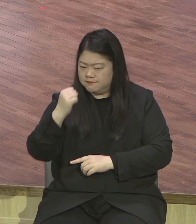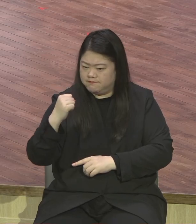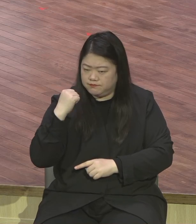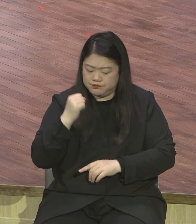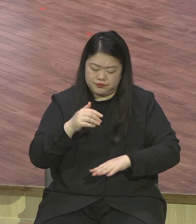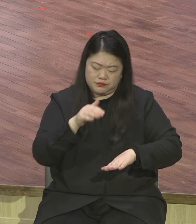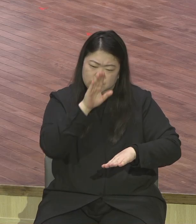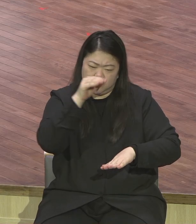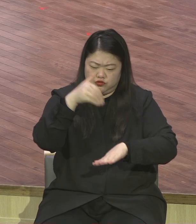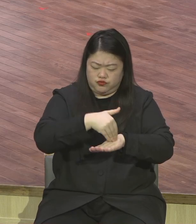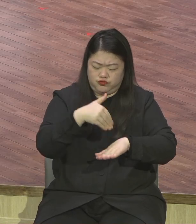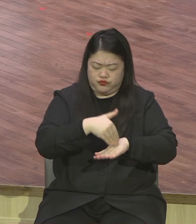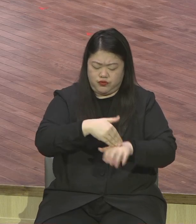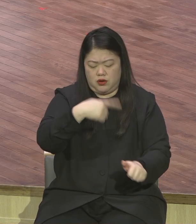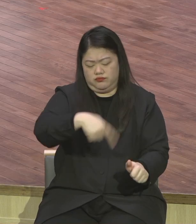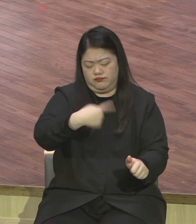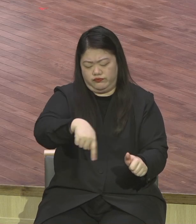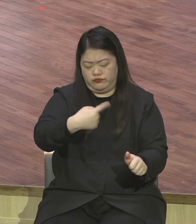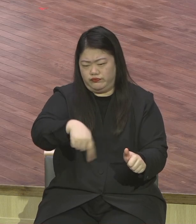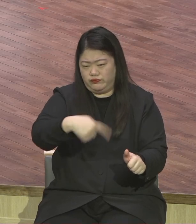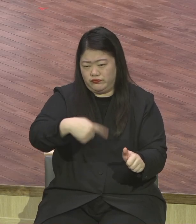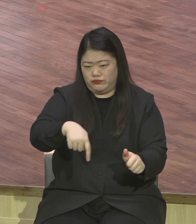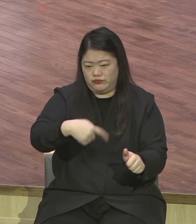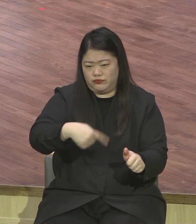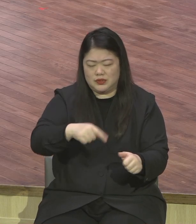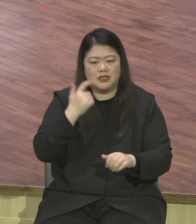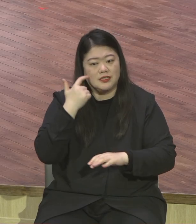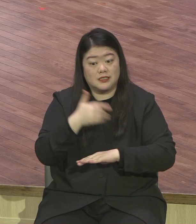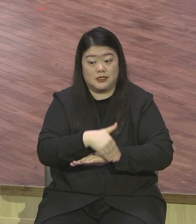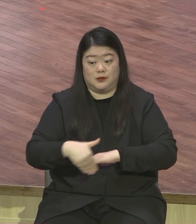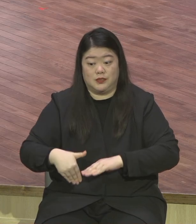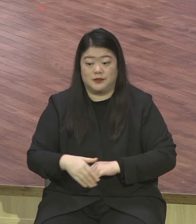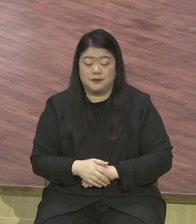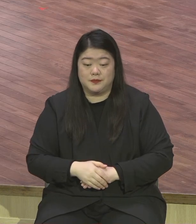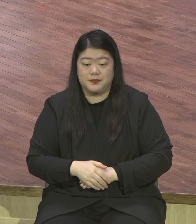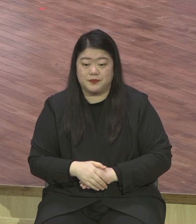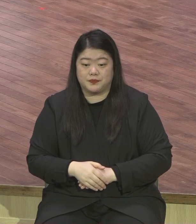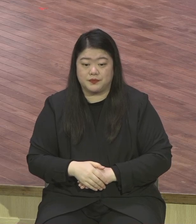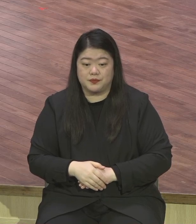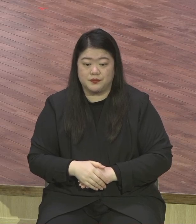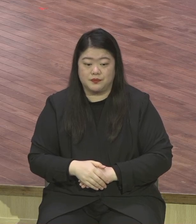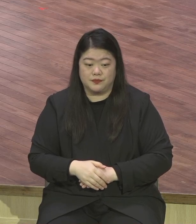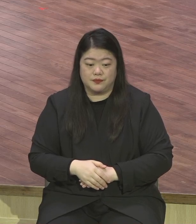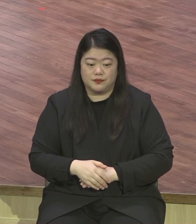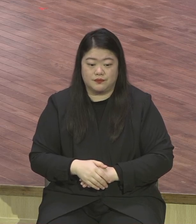삼성미세 자리를 오래갈 것이다 저는 매일 지각해서 하나님은 우리 후랩런트들이 자라서